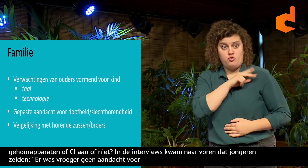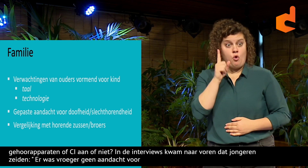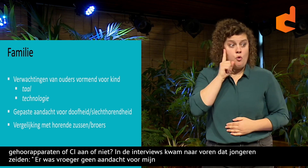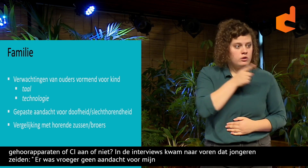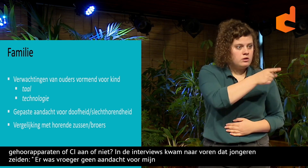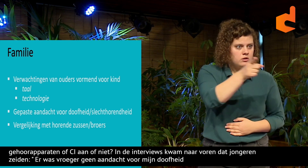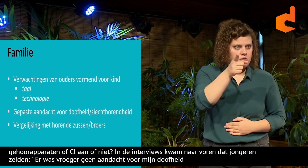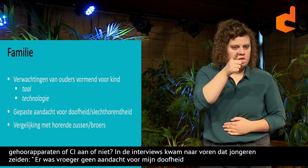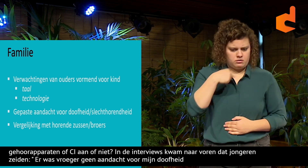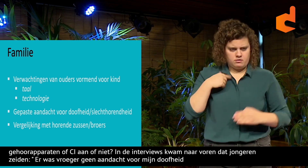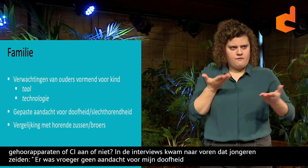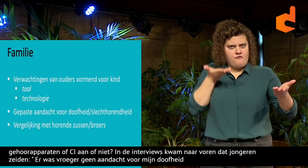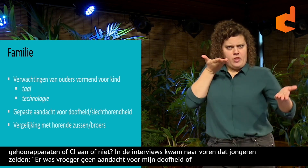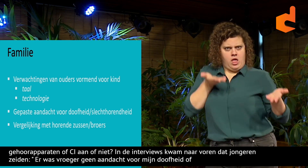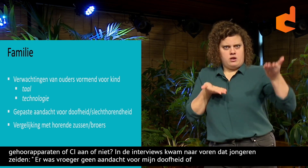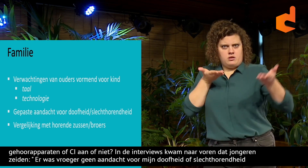familieleden.